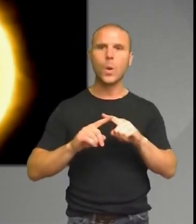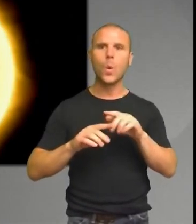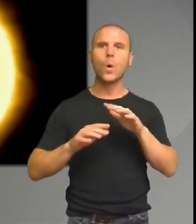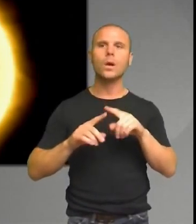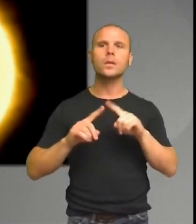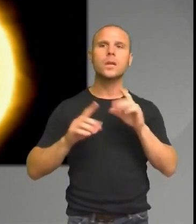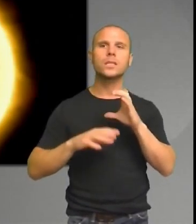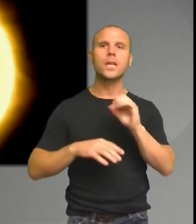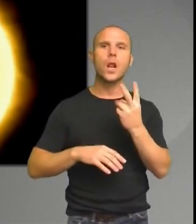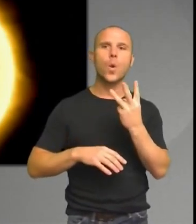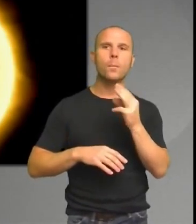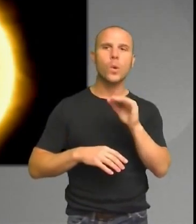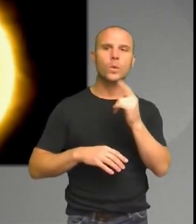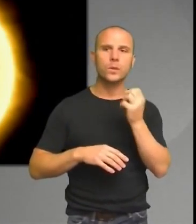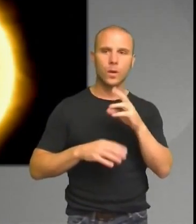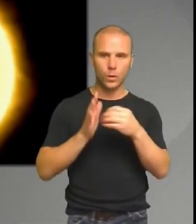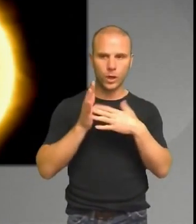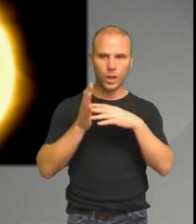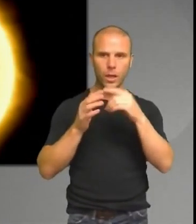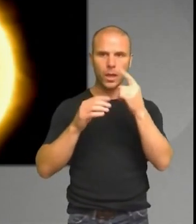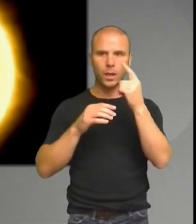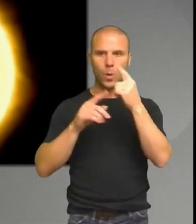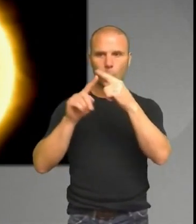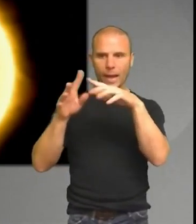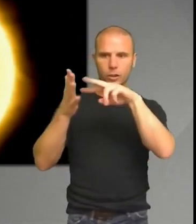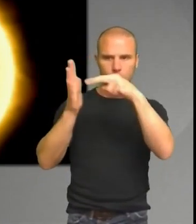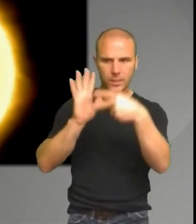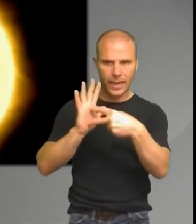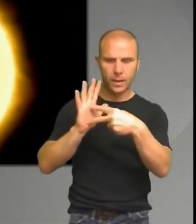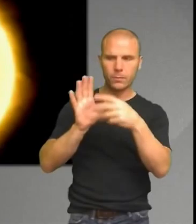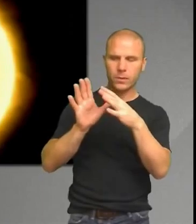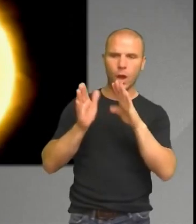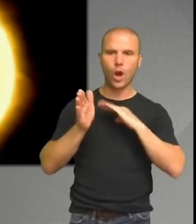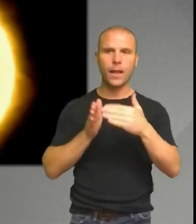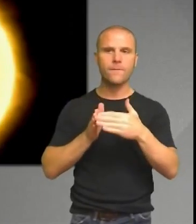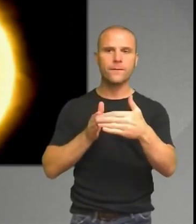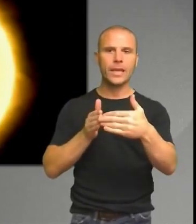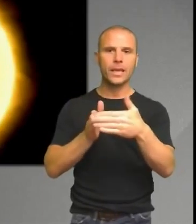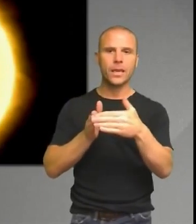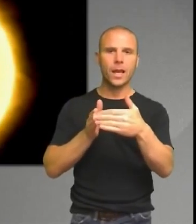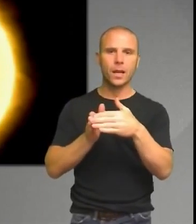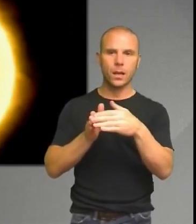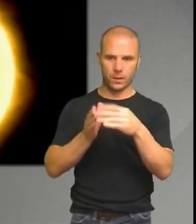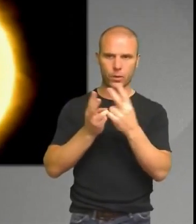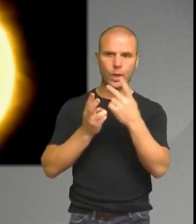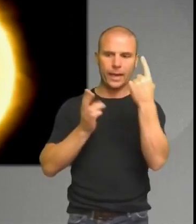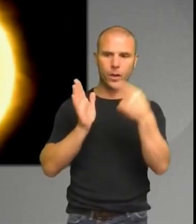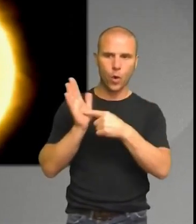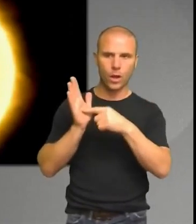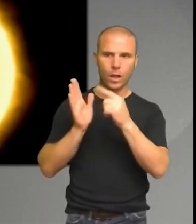Men när man så att vissa stjärnsystem, vissa planetsystem ligger i en sådan vinkel att planeten en gång per varv kommer att passera framför sin